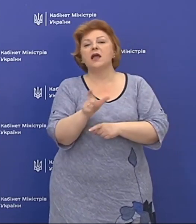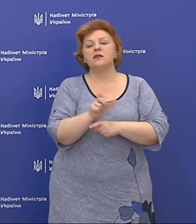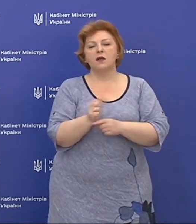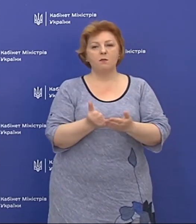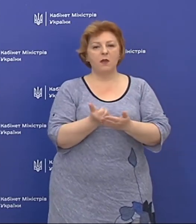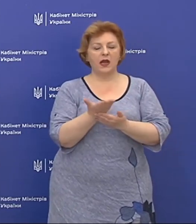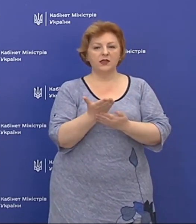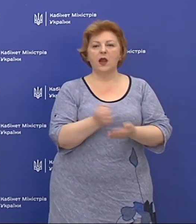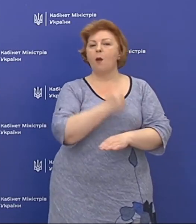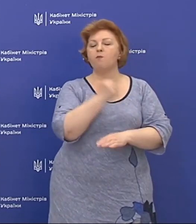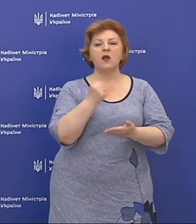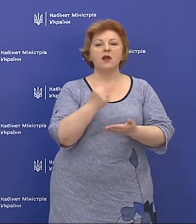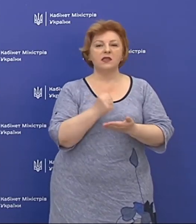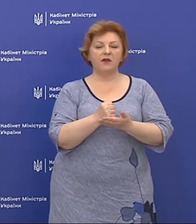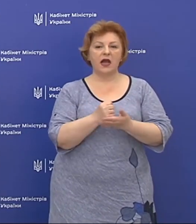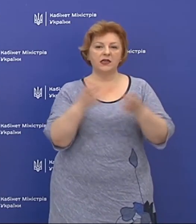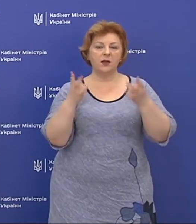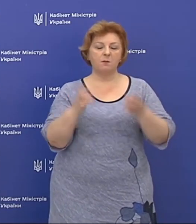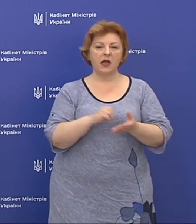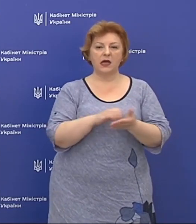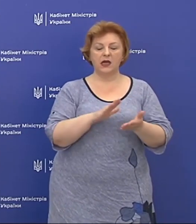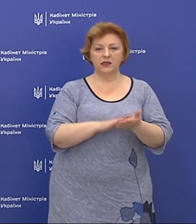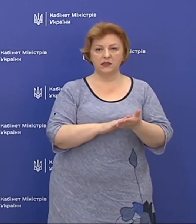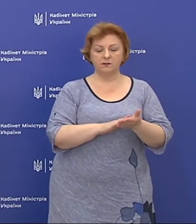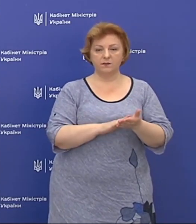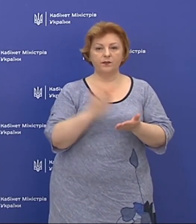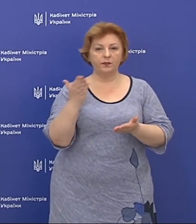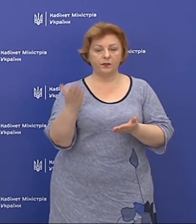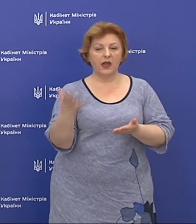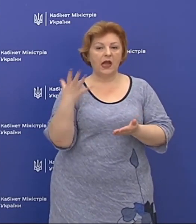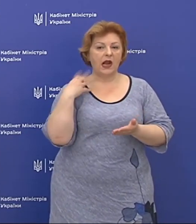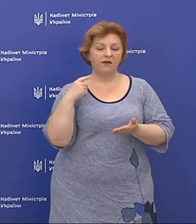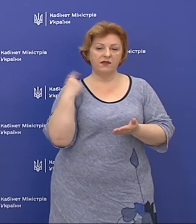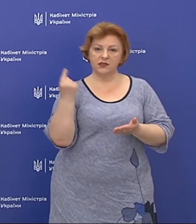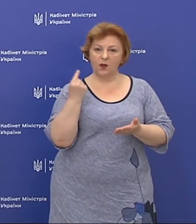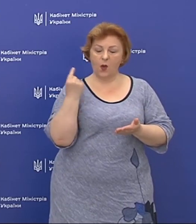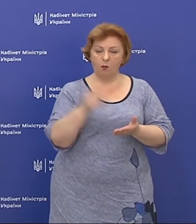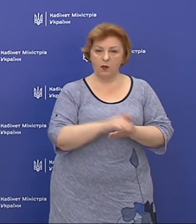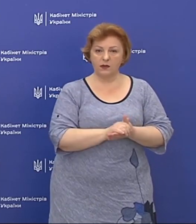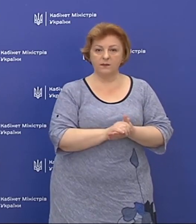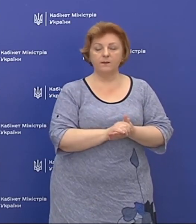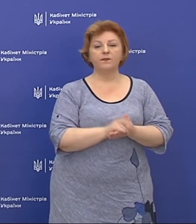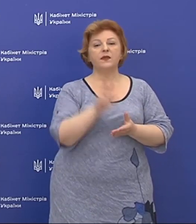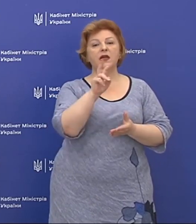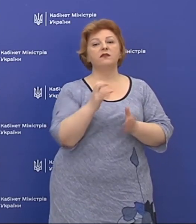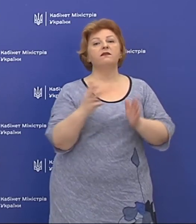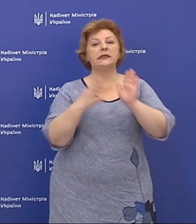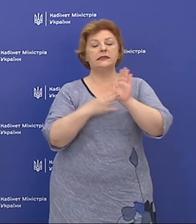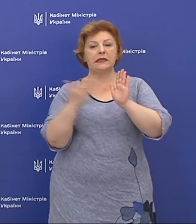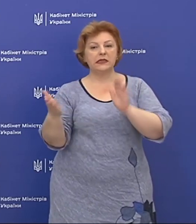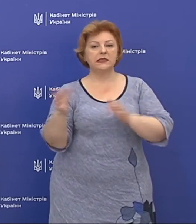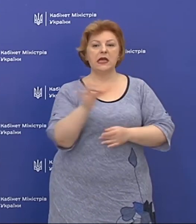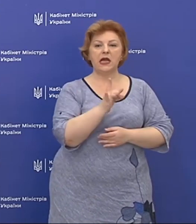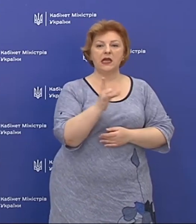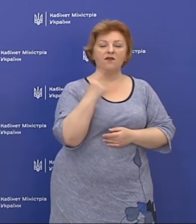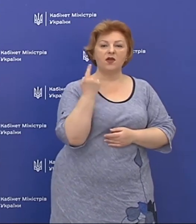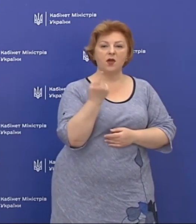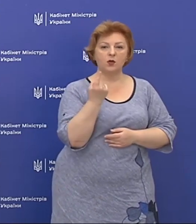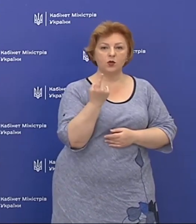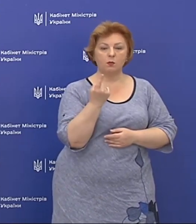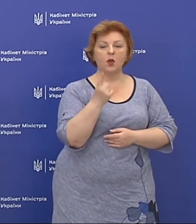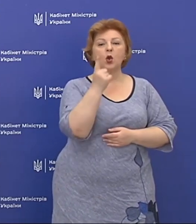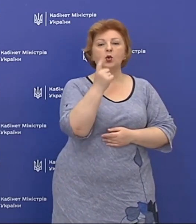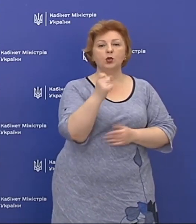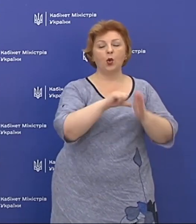кількість підтверджених випадків зареєстрована у Львівській області – 209, Рівненській області